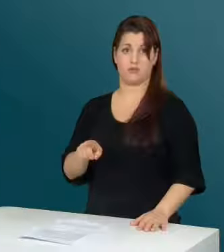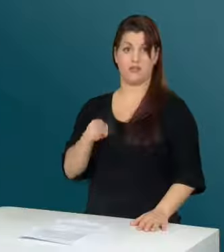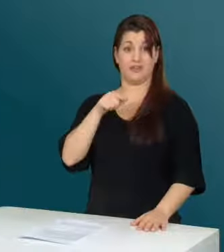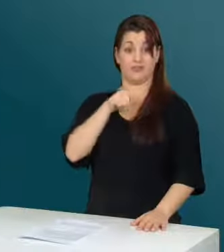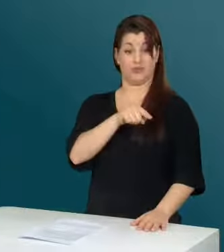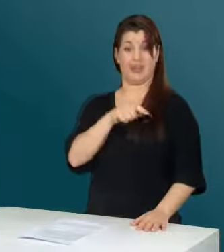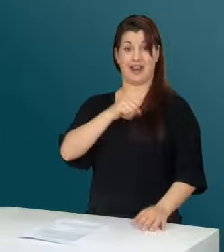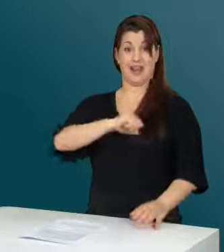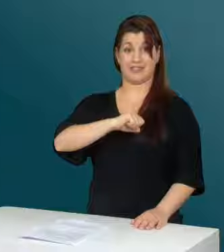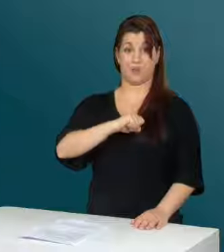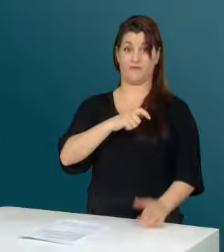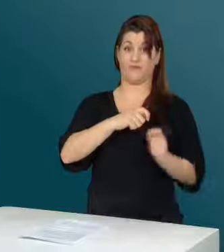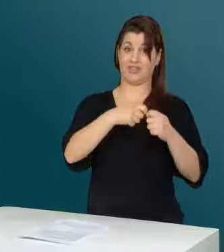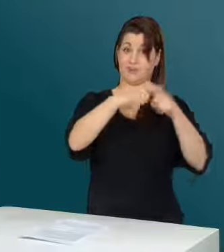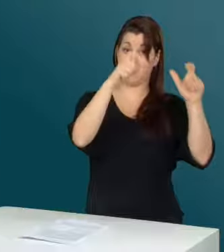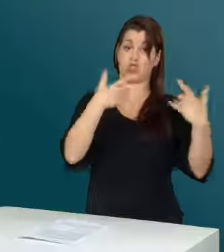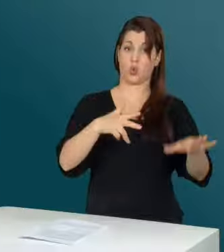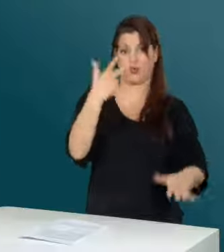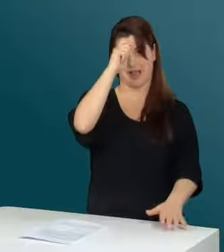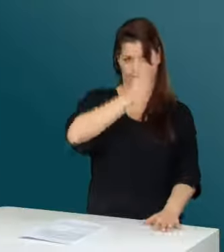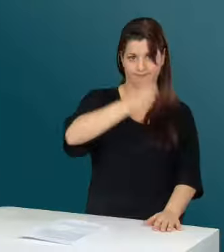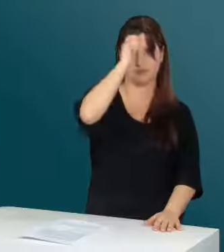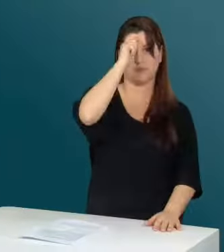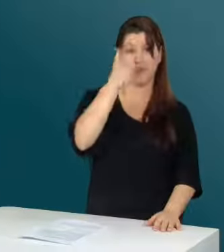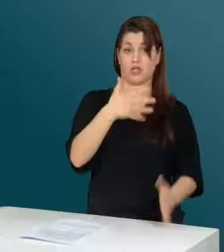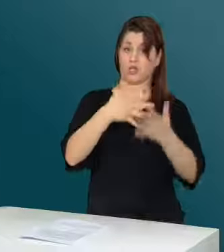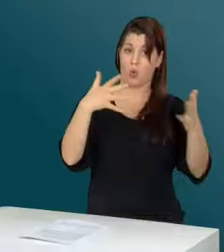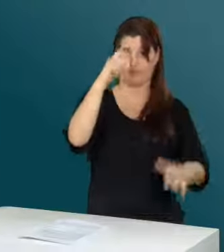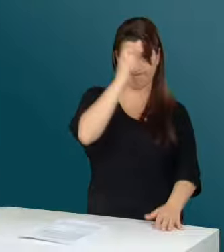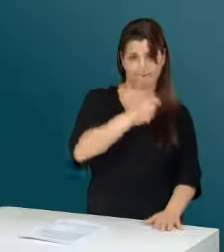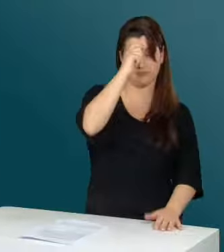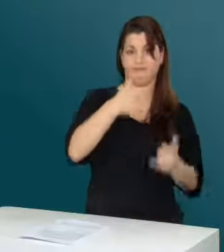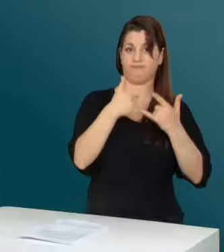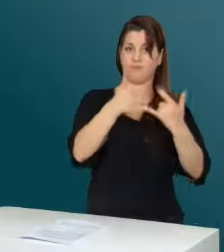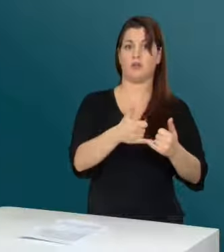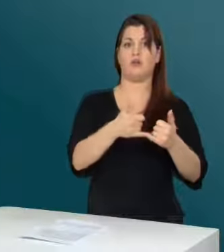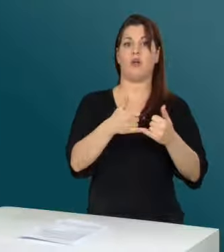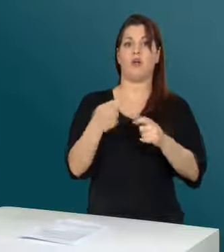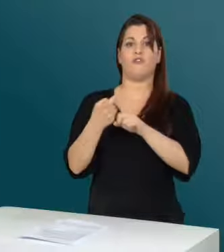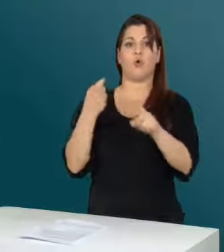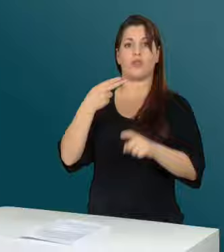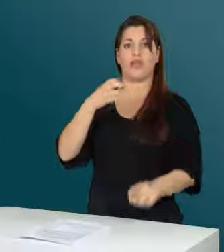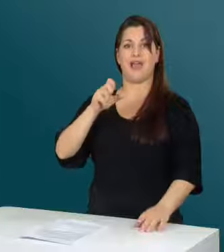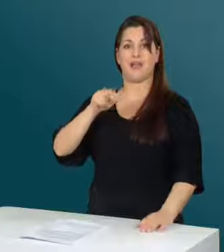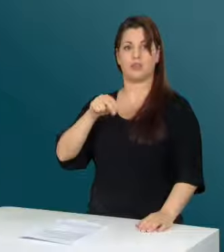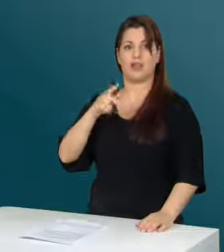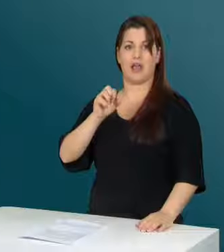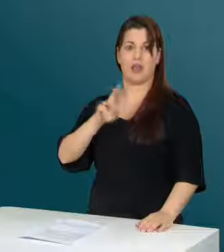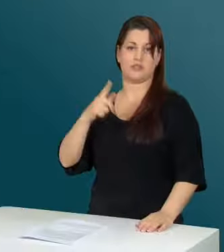Monat. Für diese Leistung erhielt die Firma bereits drei Auszeichnungen, unter anderem den Hellen Kellerpreis 2009.